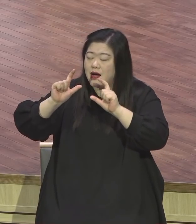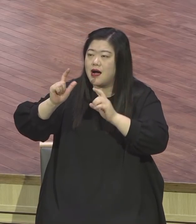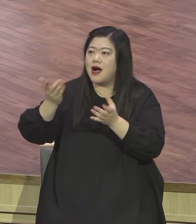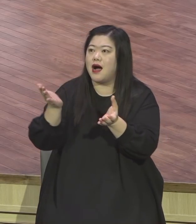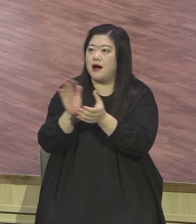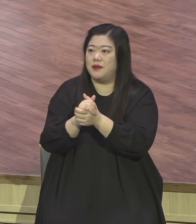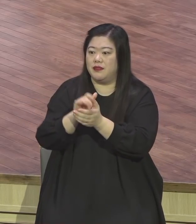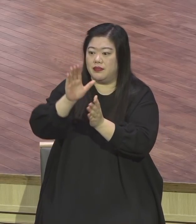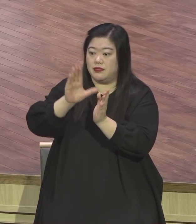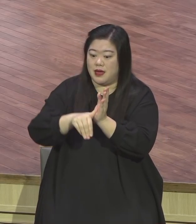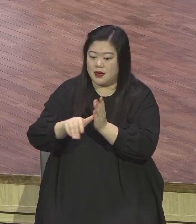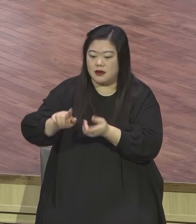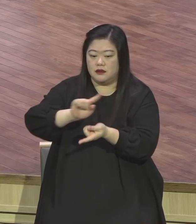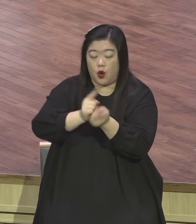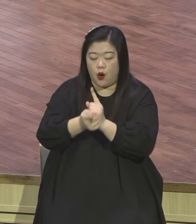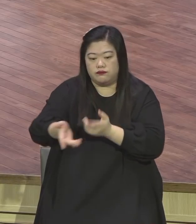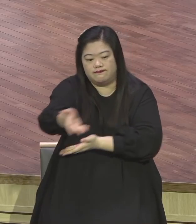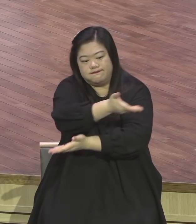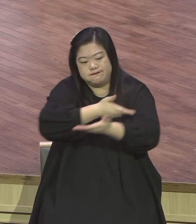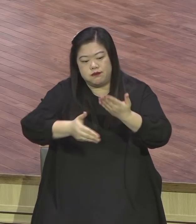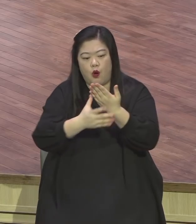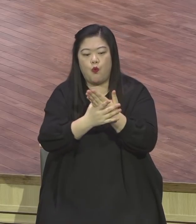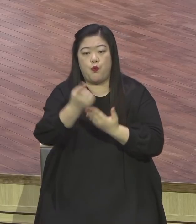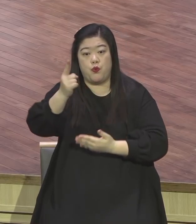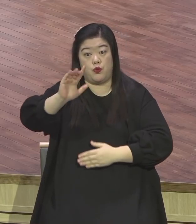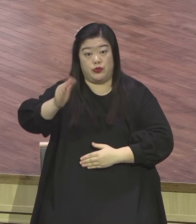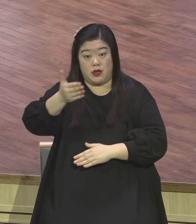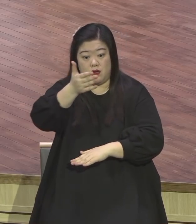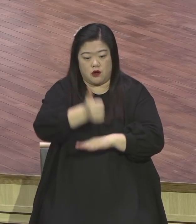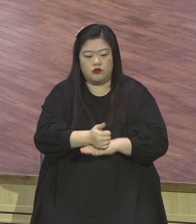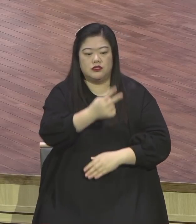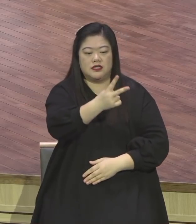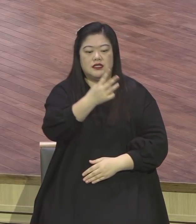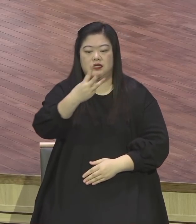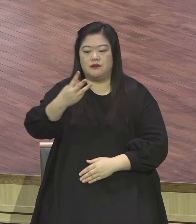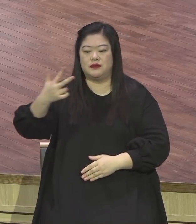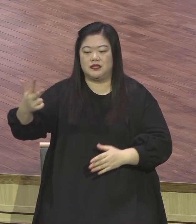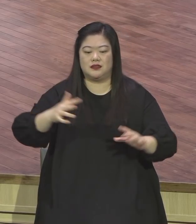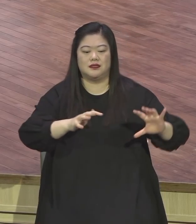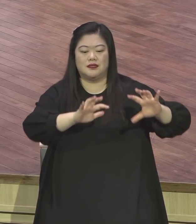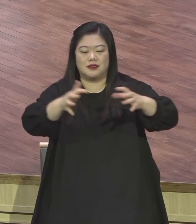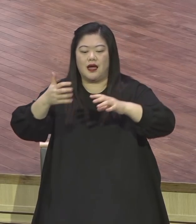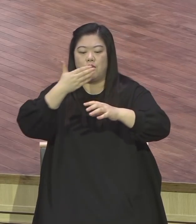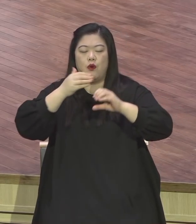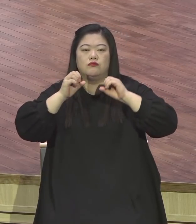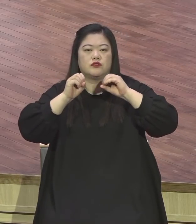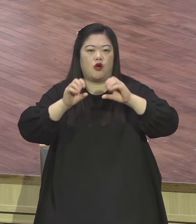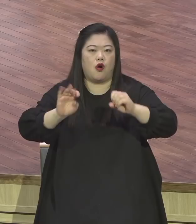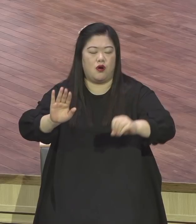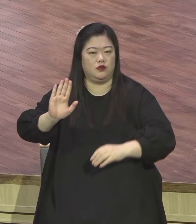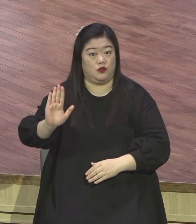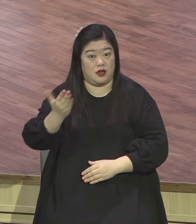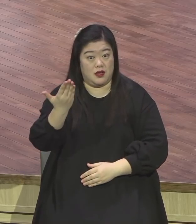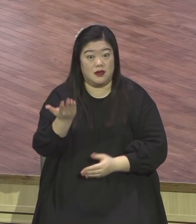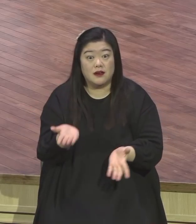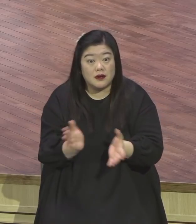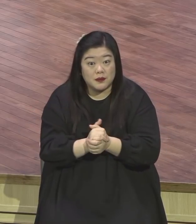본당 헌당과 237 나라 주역으로 당당히 쓰임 받기를 주임으로 주부합니다 결론입니다